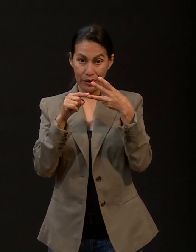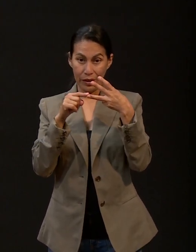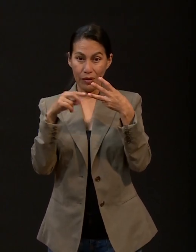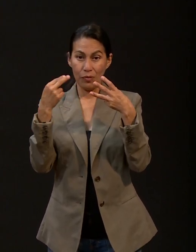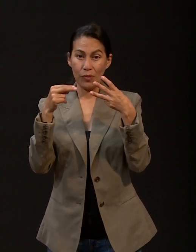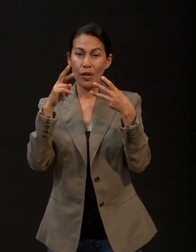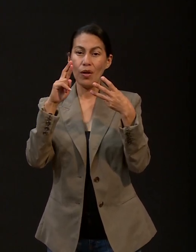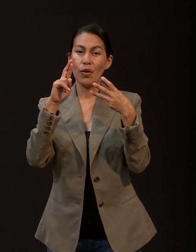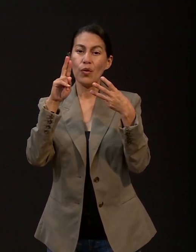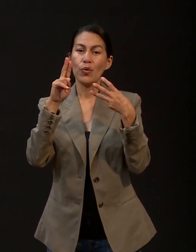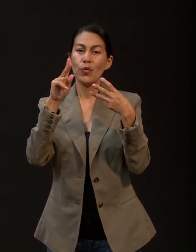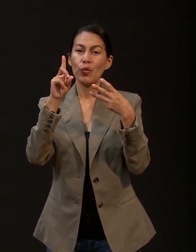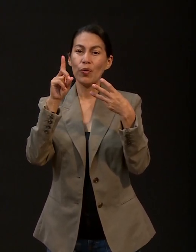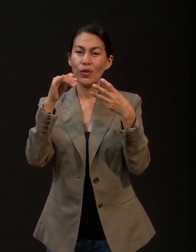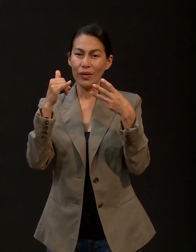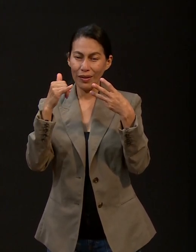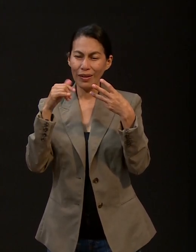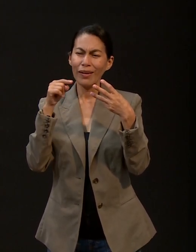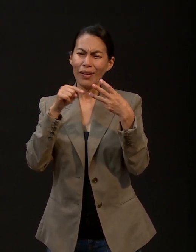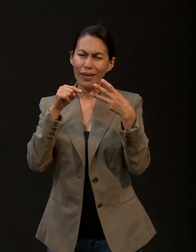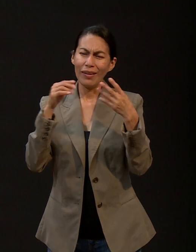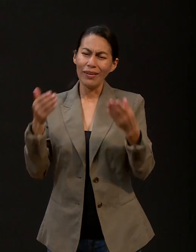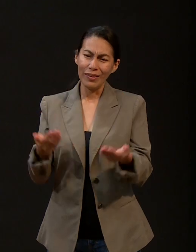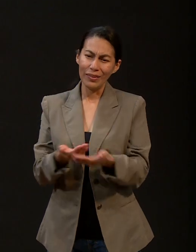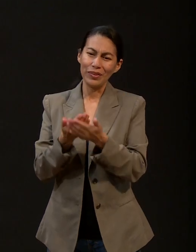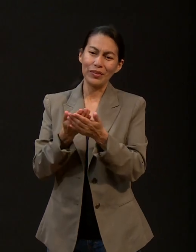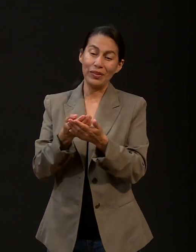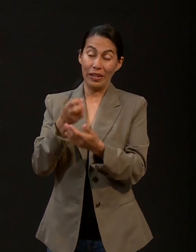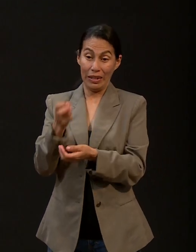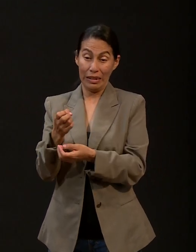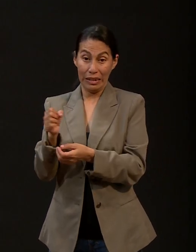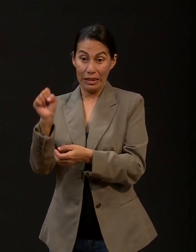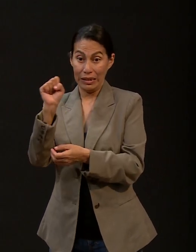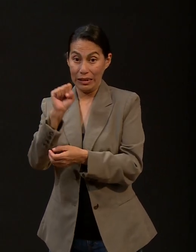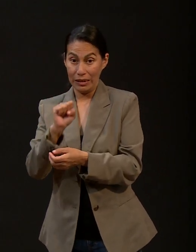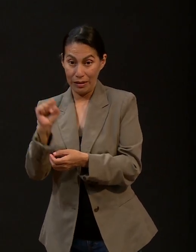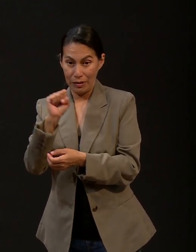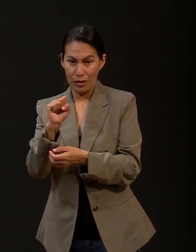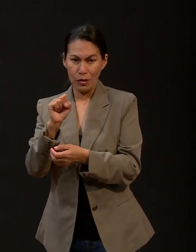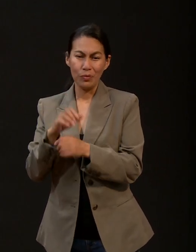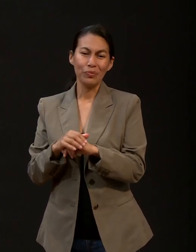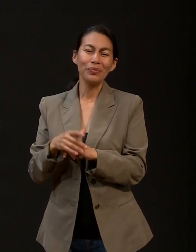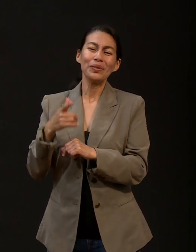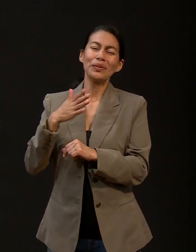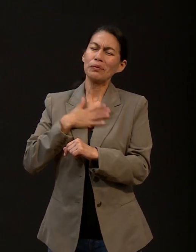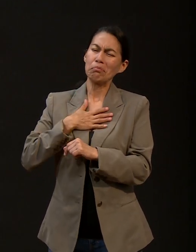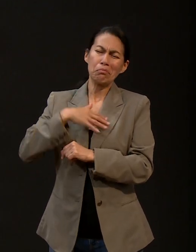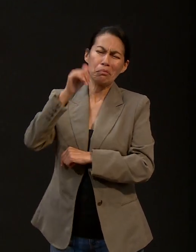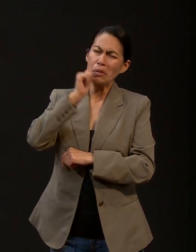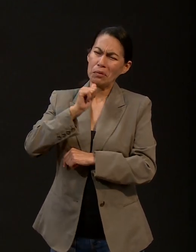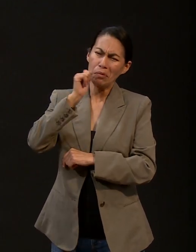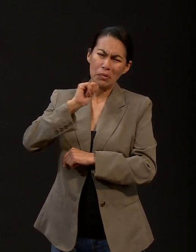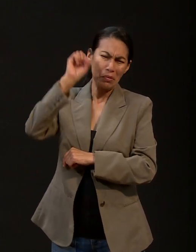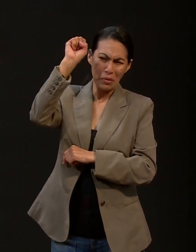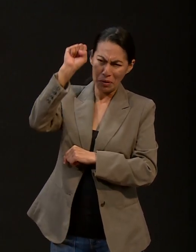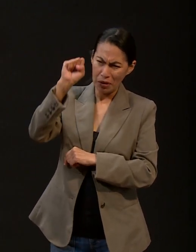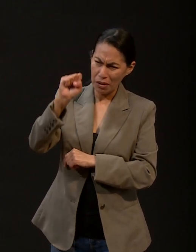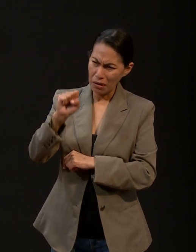Y en este sábado, pues cada sábado nos disponíamos a ir a la iglesia. Para mí era el día que más me gustaba. Hasta la fecha